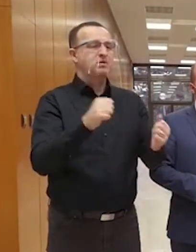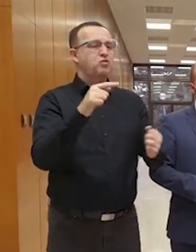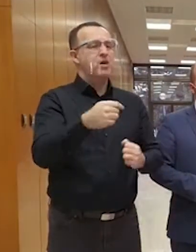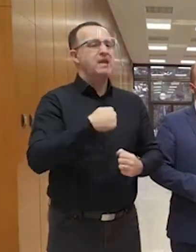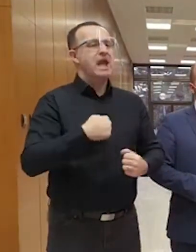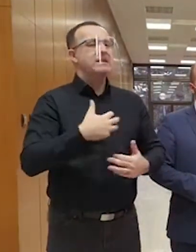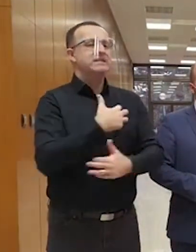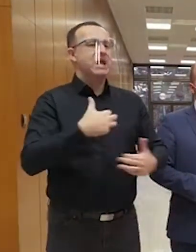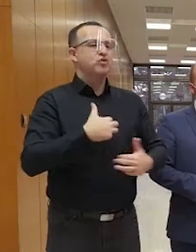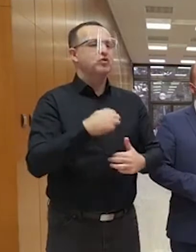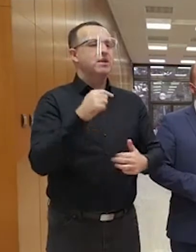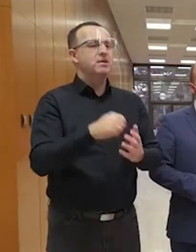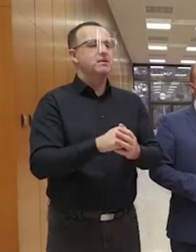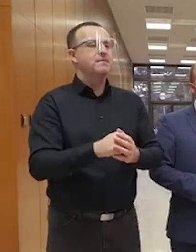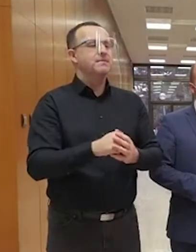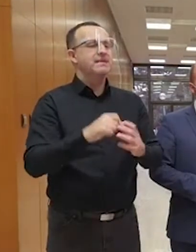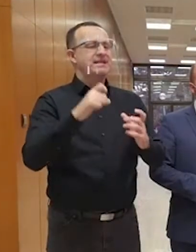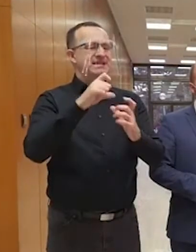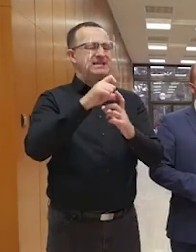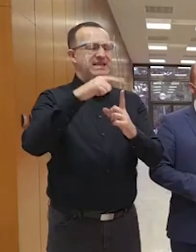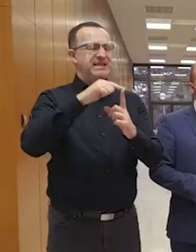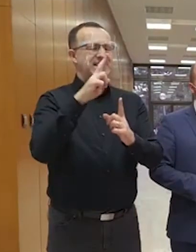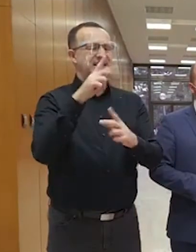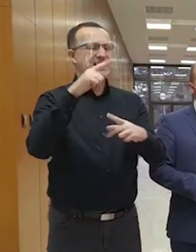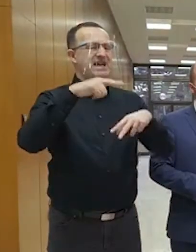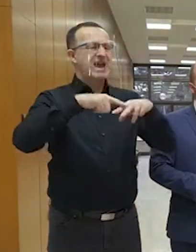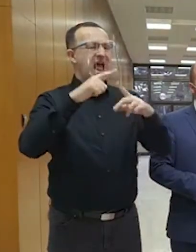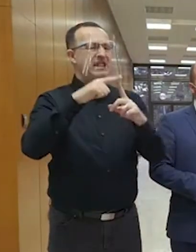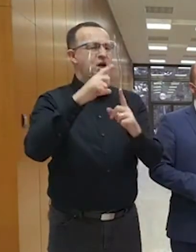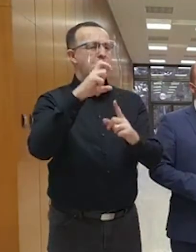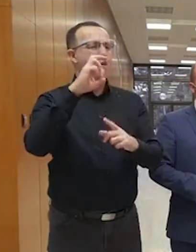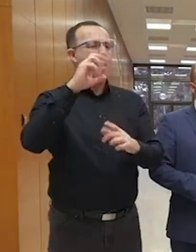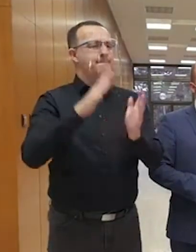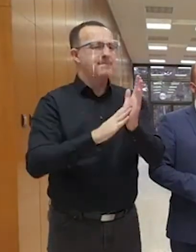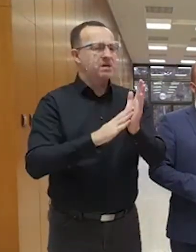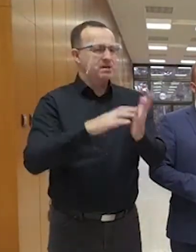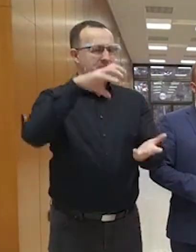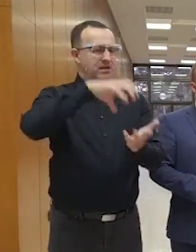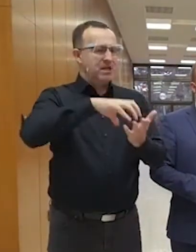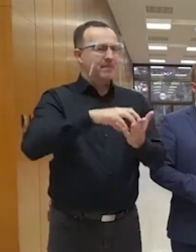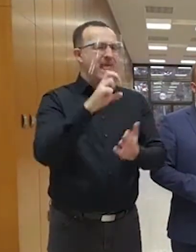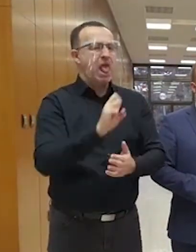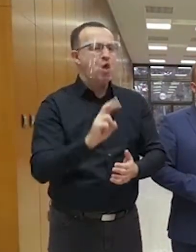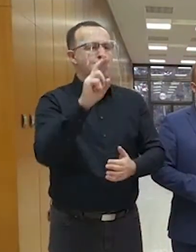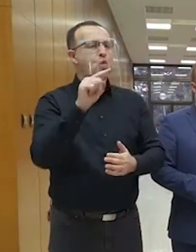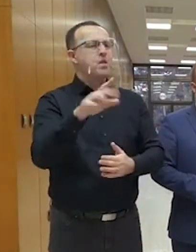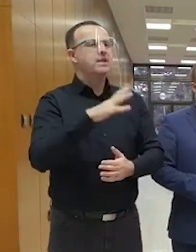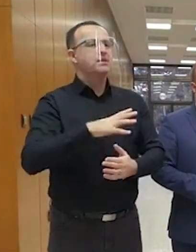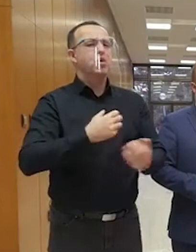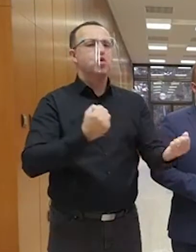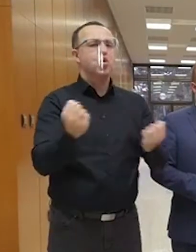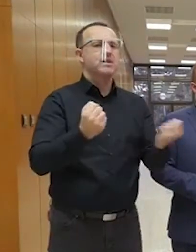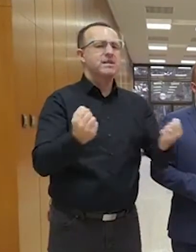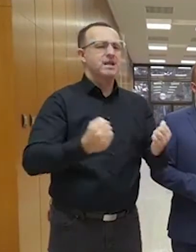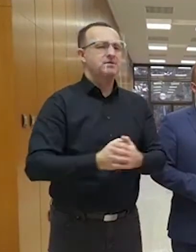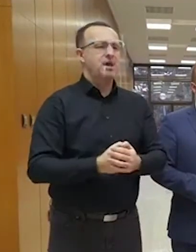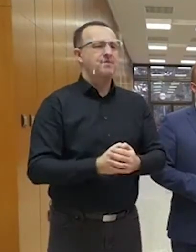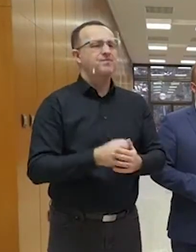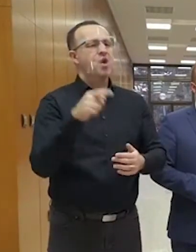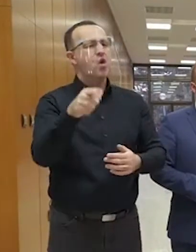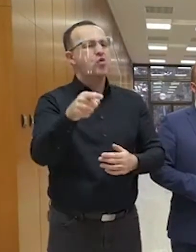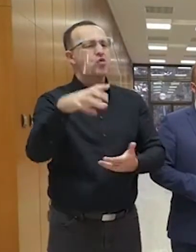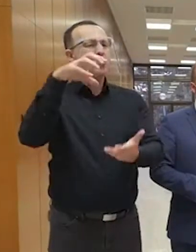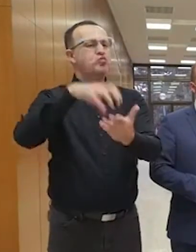unikať od tej otázky. Stratkom je naozaj niečo, čo na úrovni Európskej únie sa snaží koordinovať. Ale Stratkom to za nás